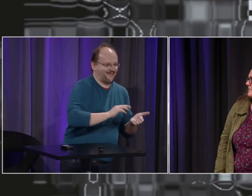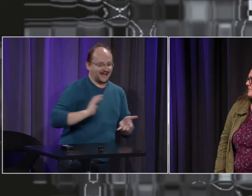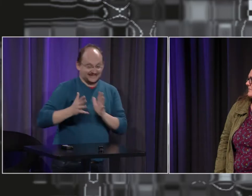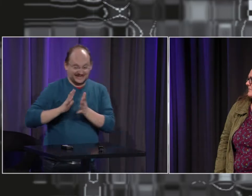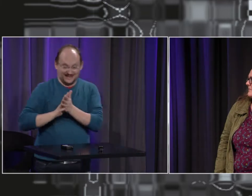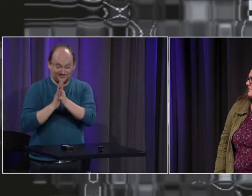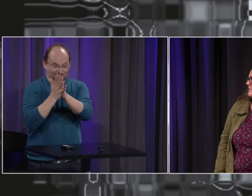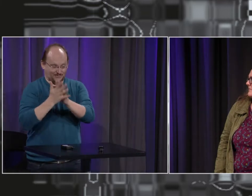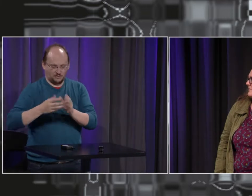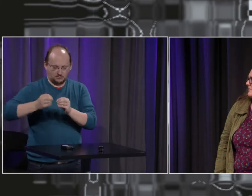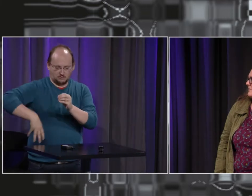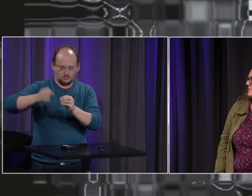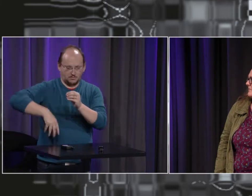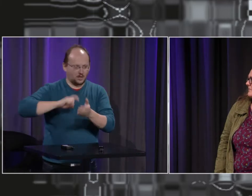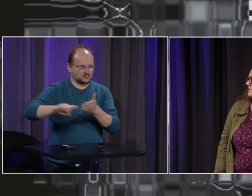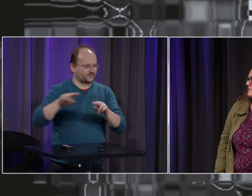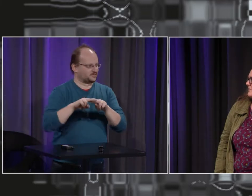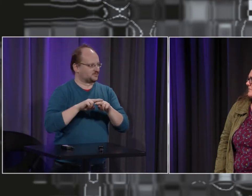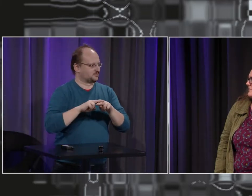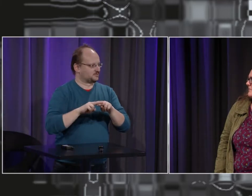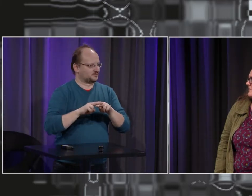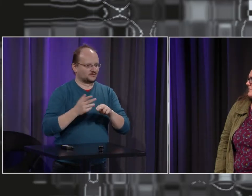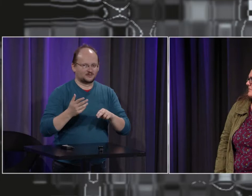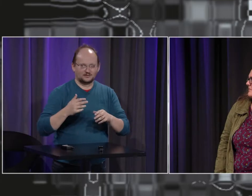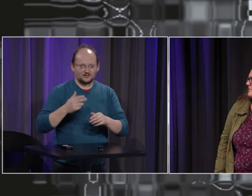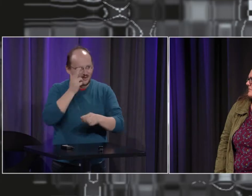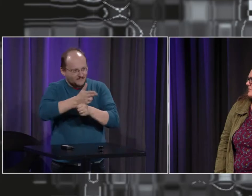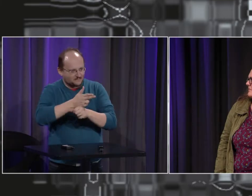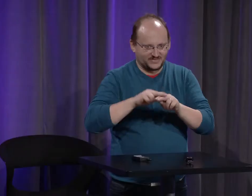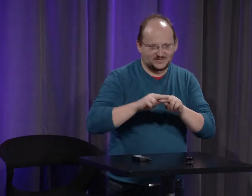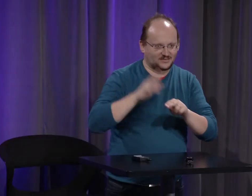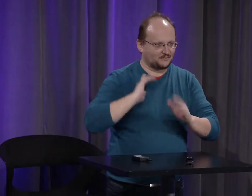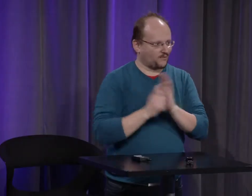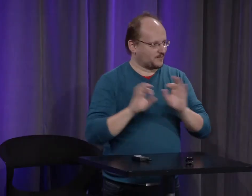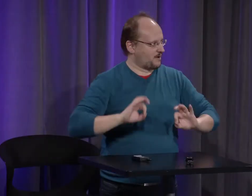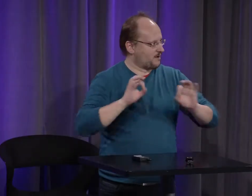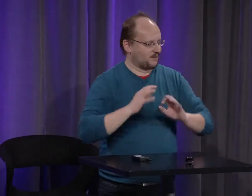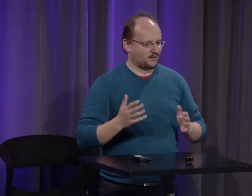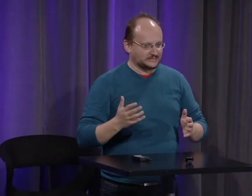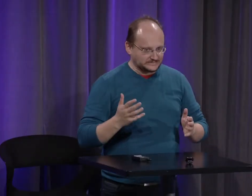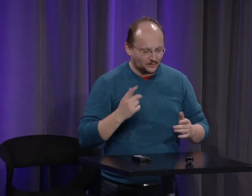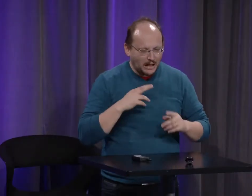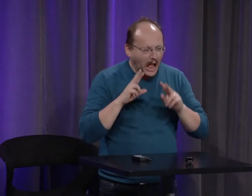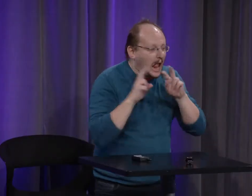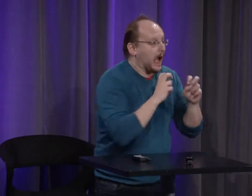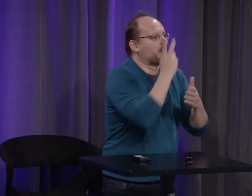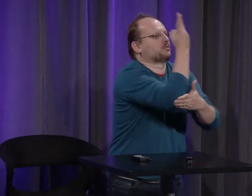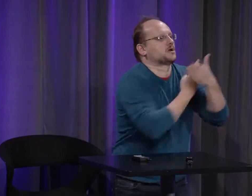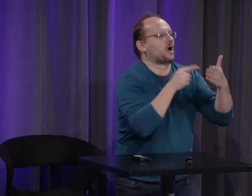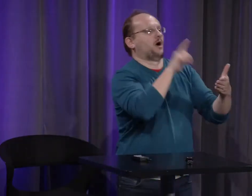qui a quand même son vocabulaire qui est plus figé sur l'écrit en langue des signes on n'a pas de traces écrites on n'a pas d'enregistrement de la langue des signes